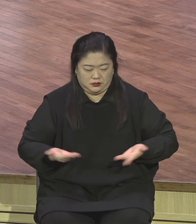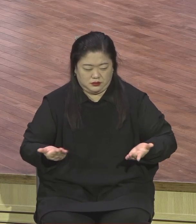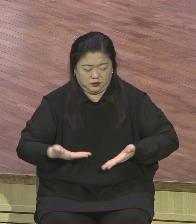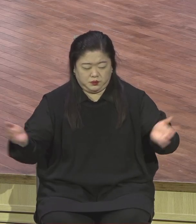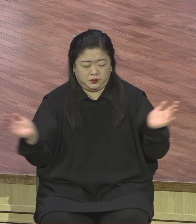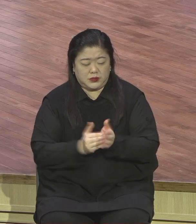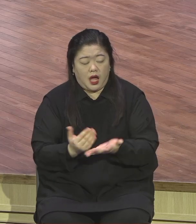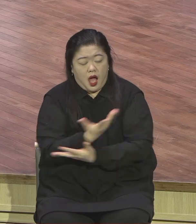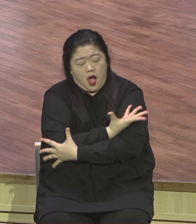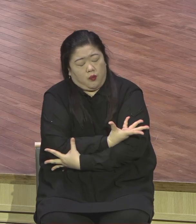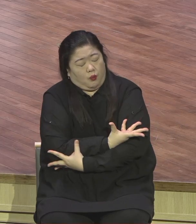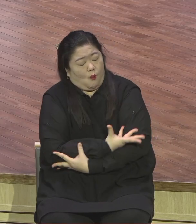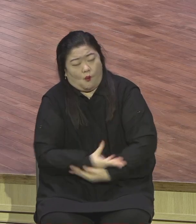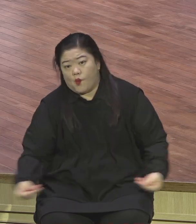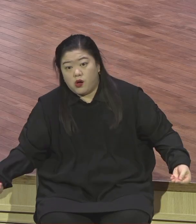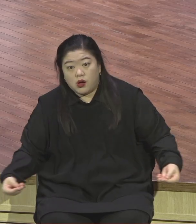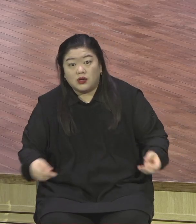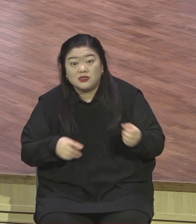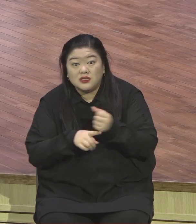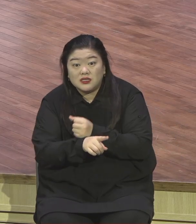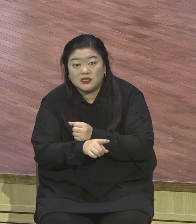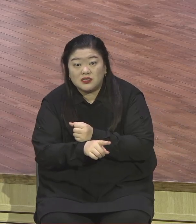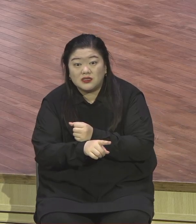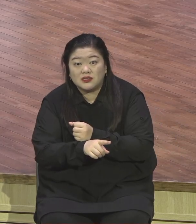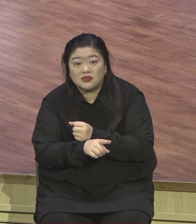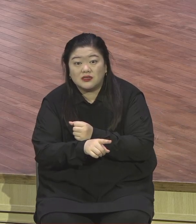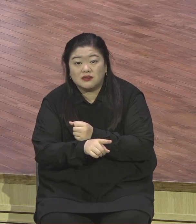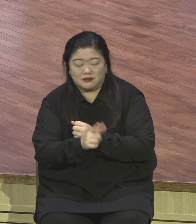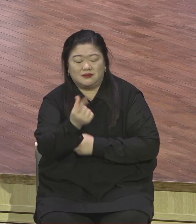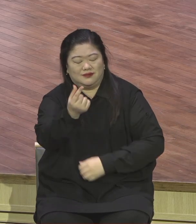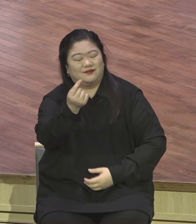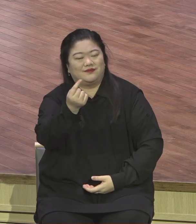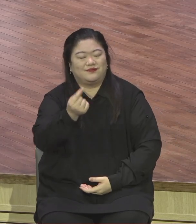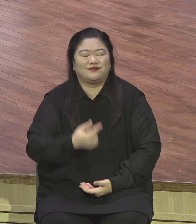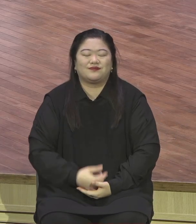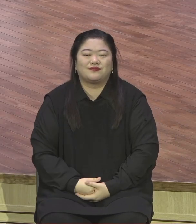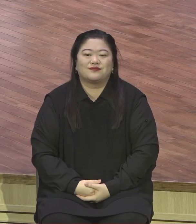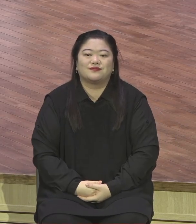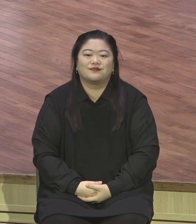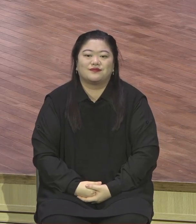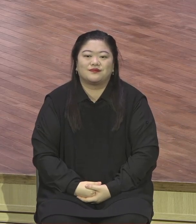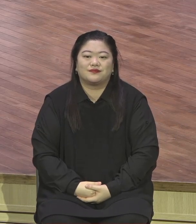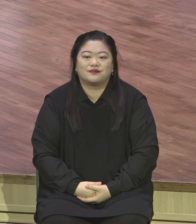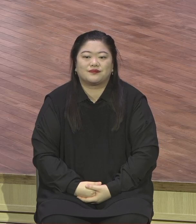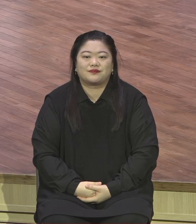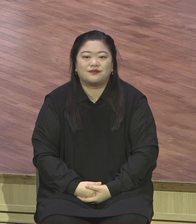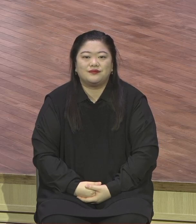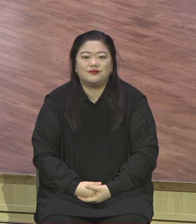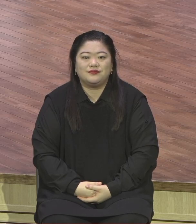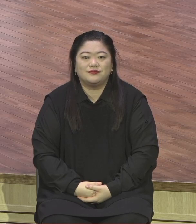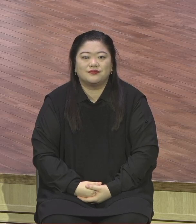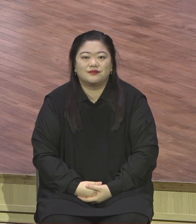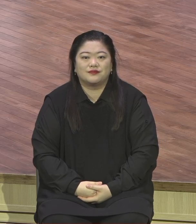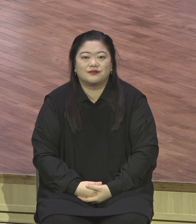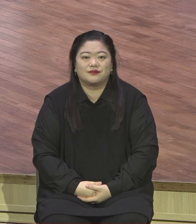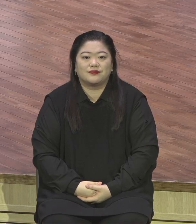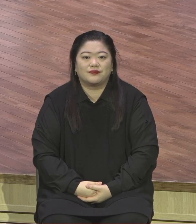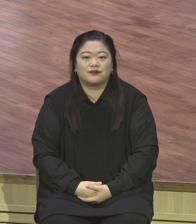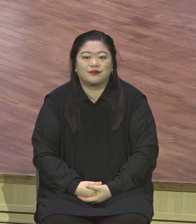용기를 다 잃고 낙담하다. 그런 의미예요. 원의 형태로 보면 지금까지